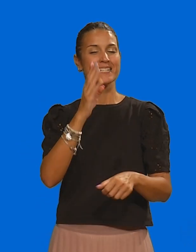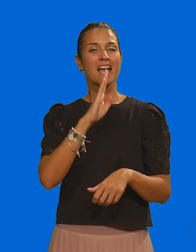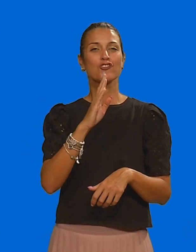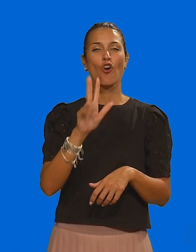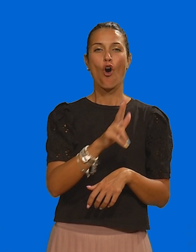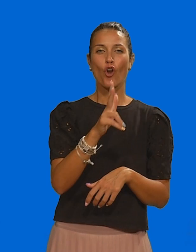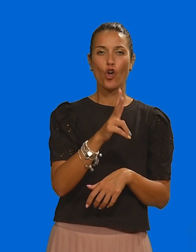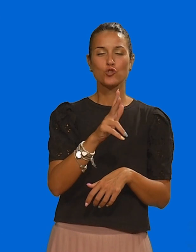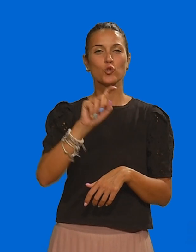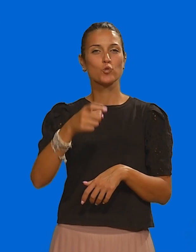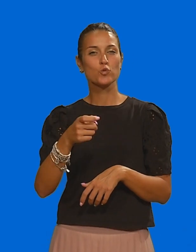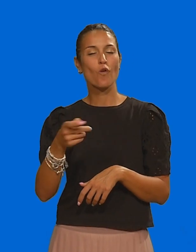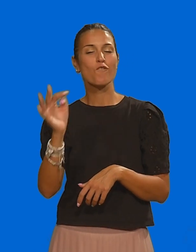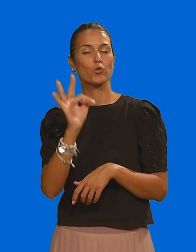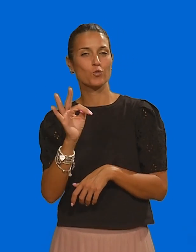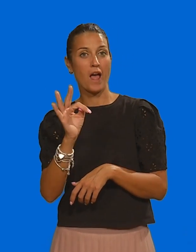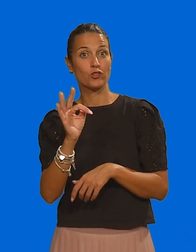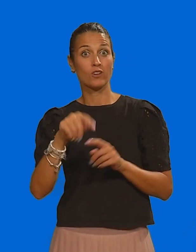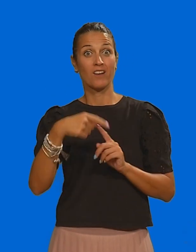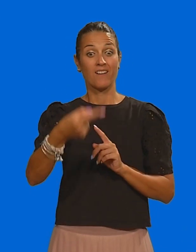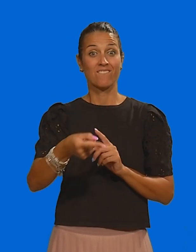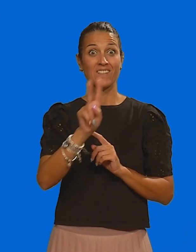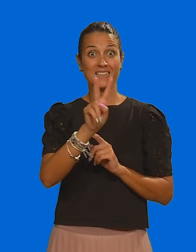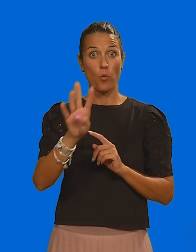Nei prossimi 24, 25 e 26 di agosto.